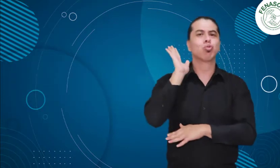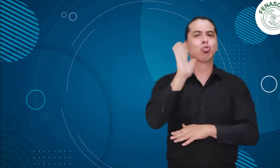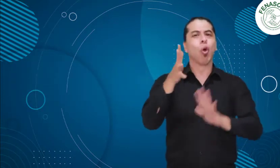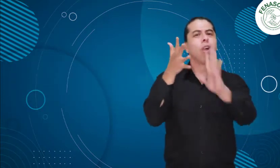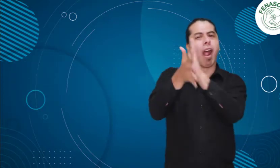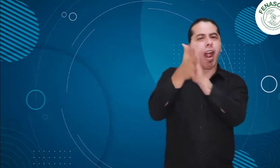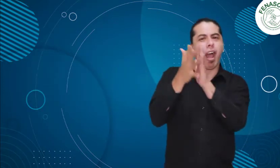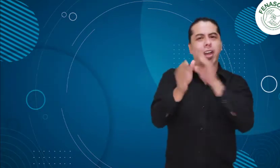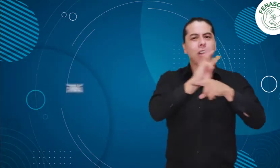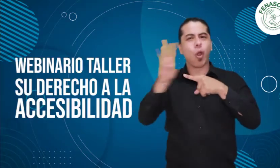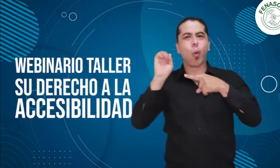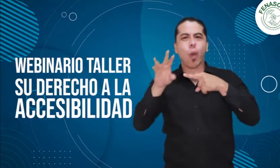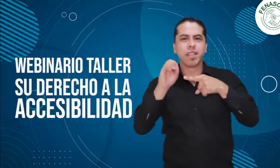sobre accesibilidad,